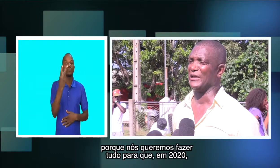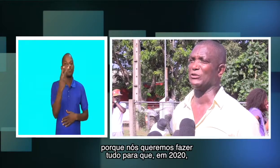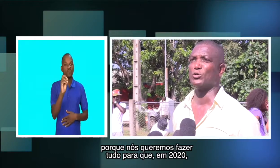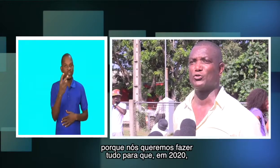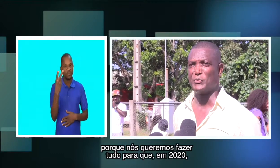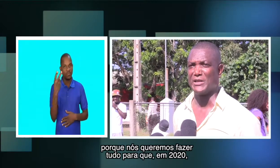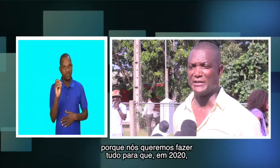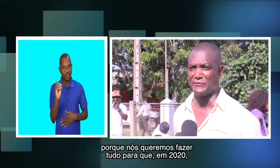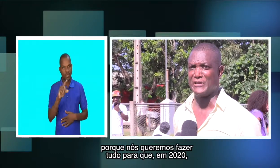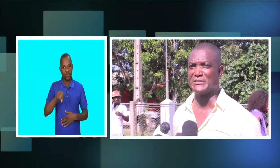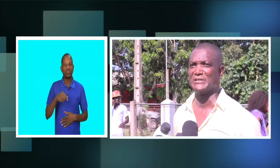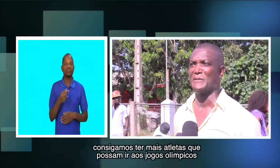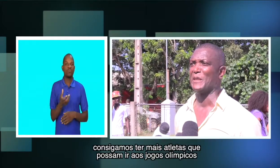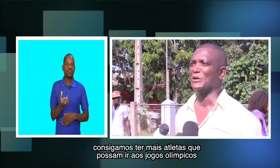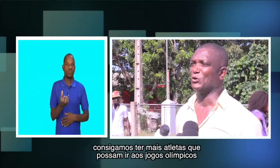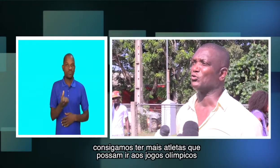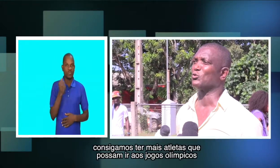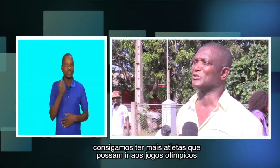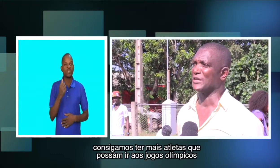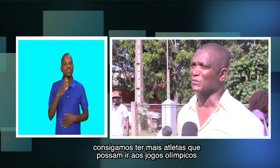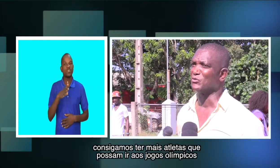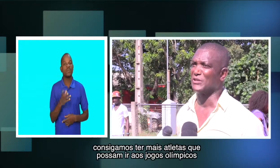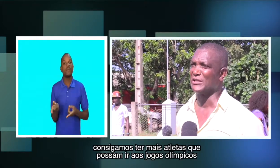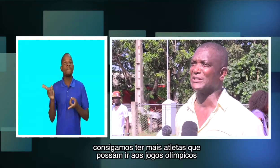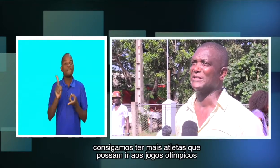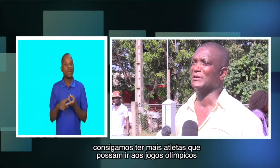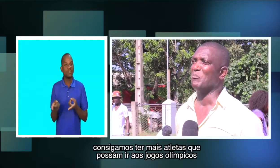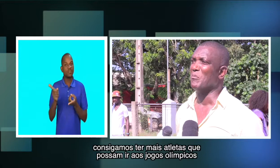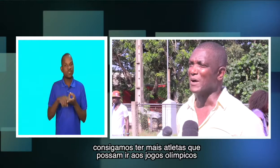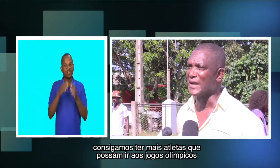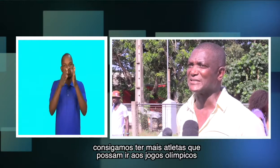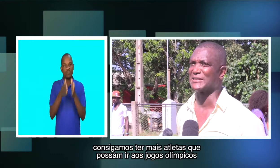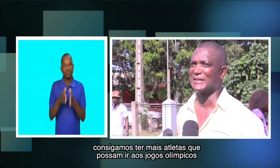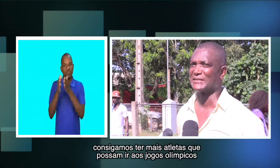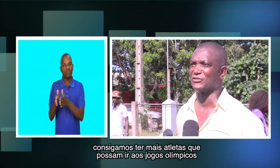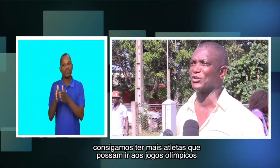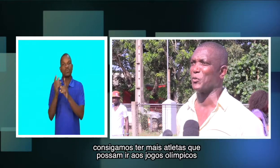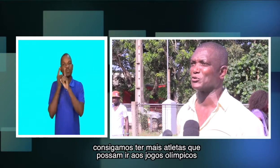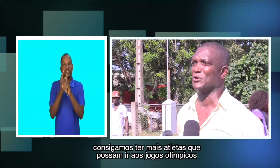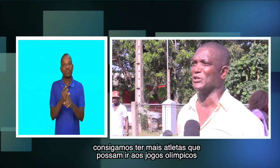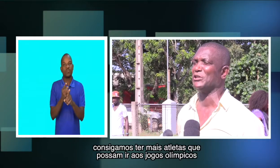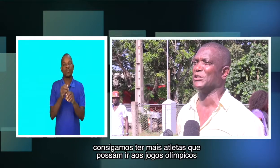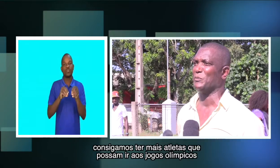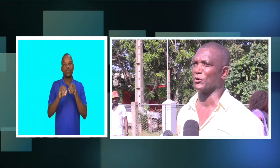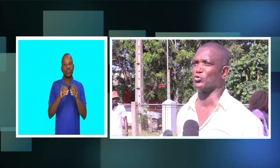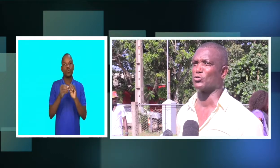2020 nós consigamos ter mais atletas que possam ir para os Jogos